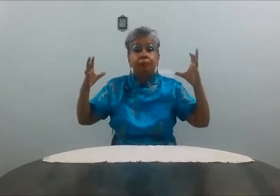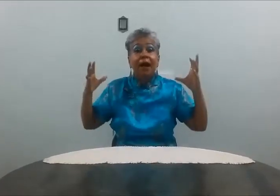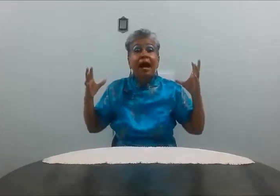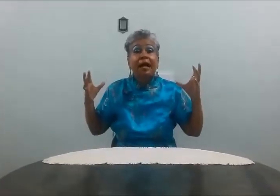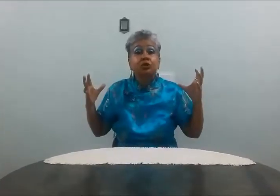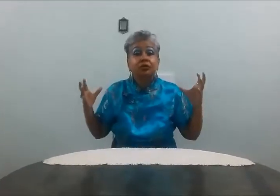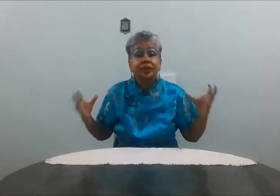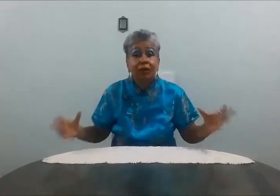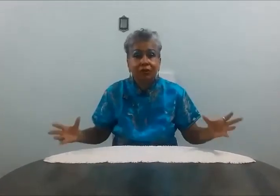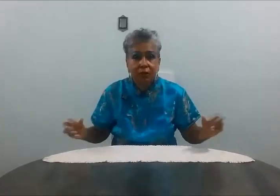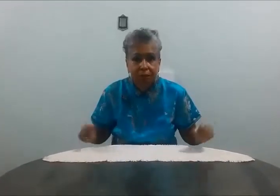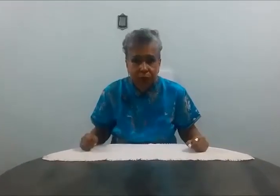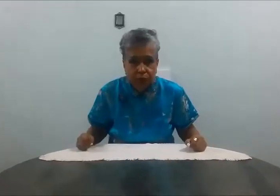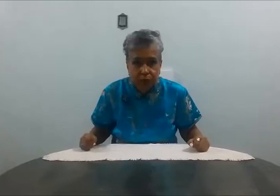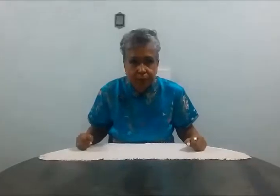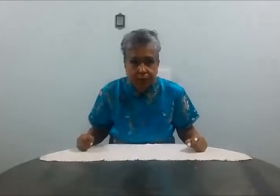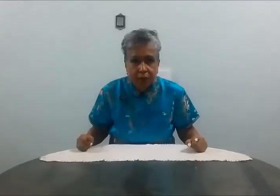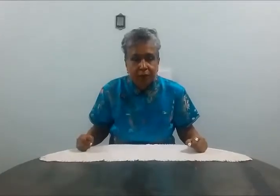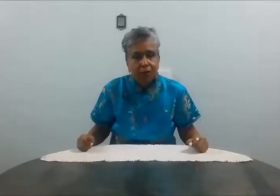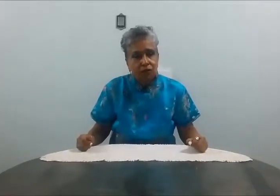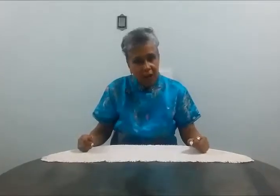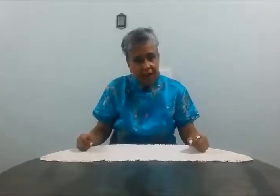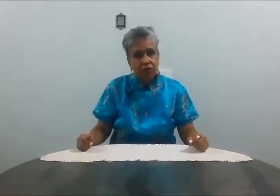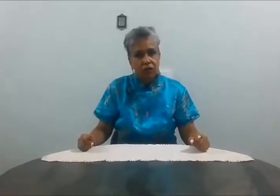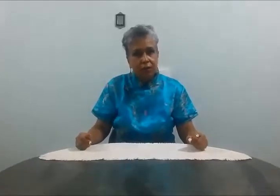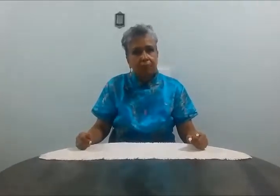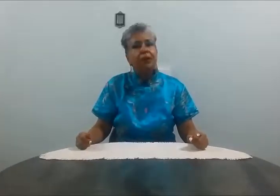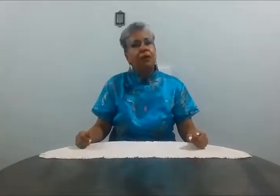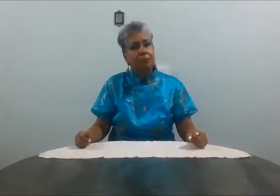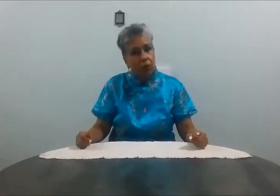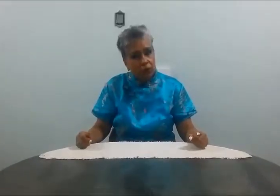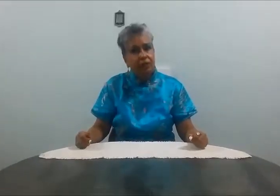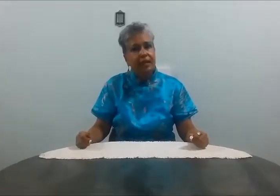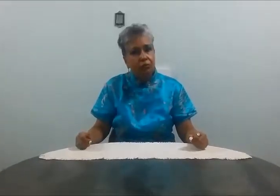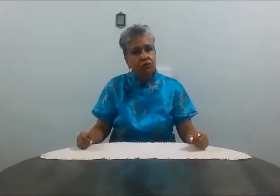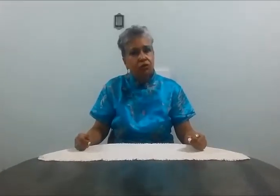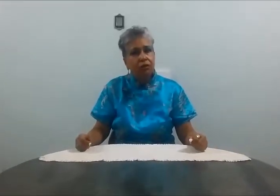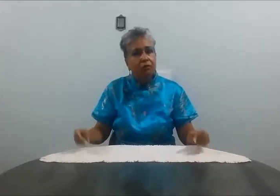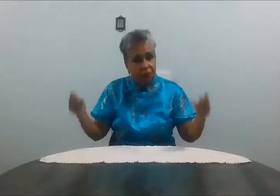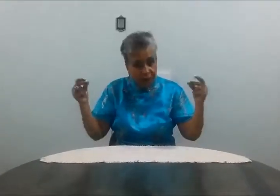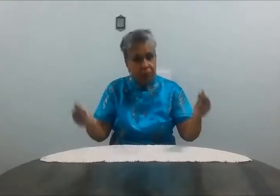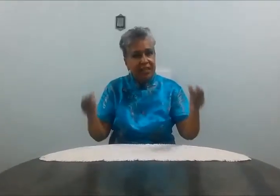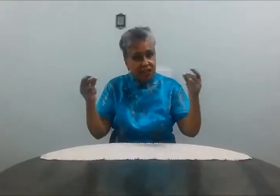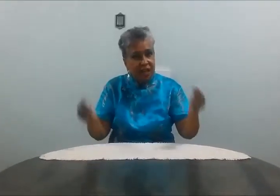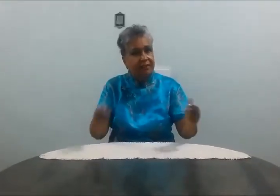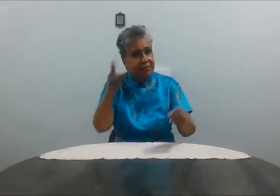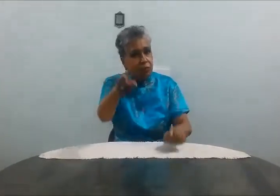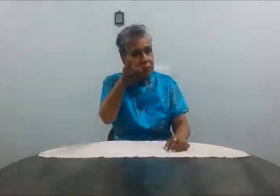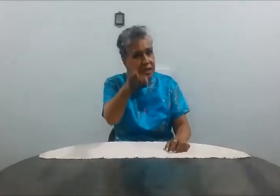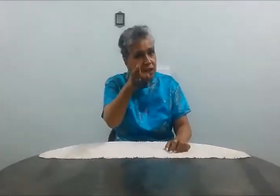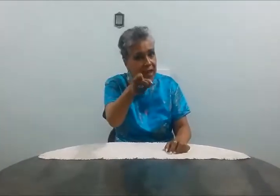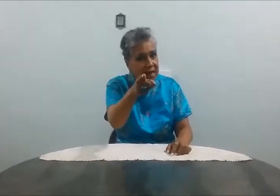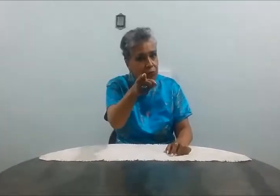paz do seu relacionamento. Gente, pelo amor de Deus, vamos deixar esse ciúme aí de lado,